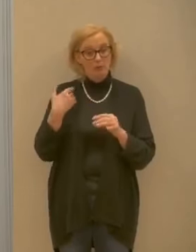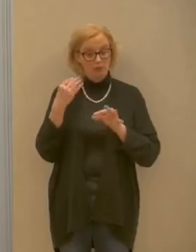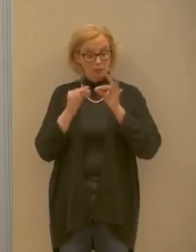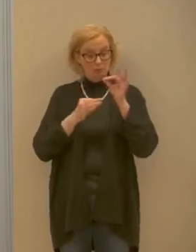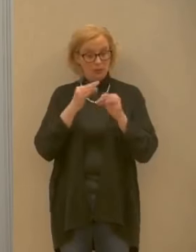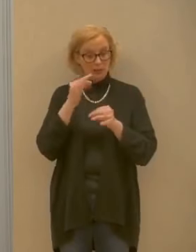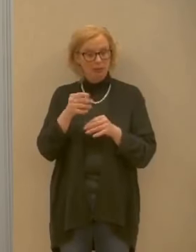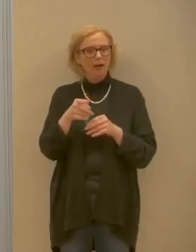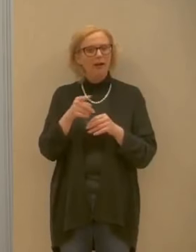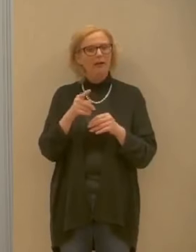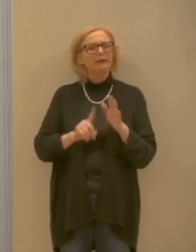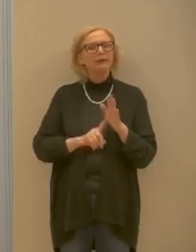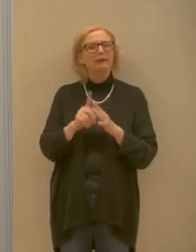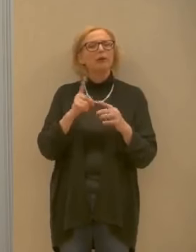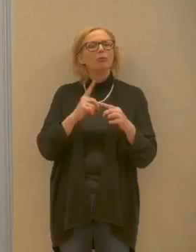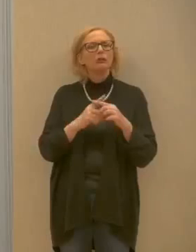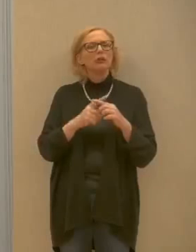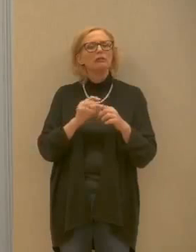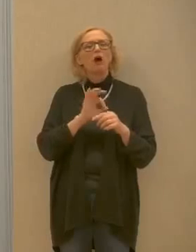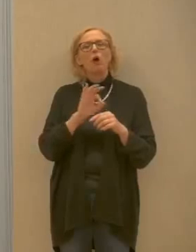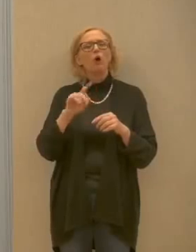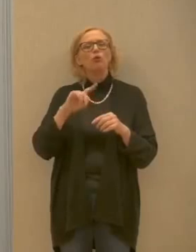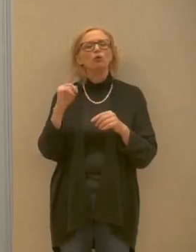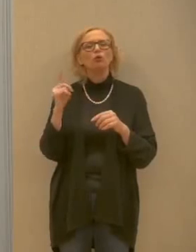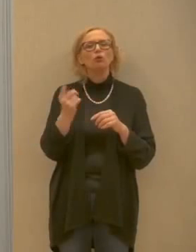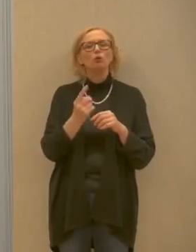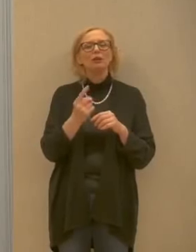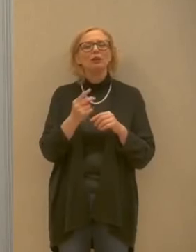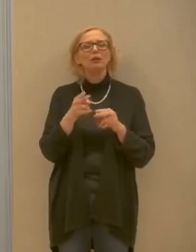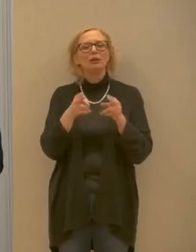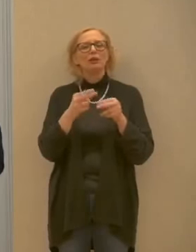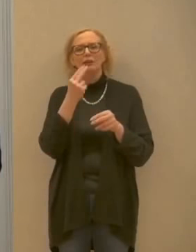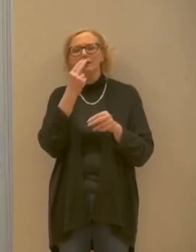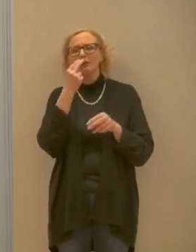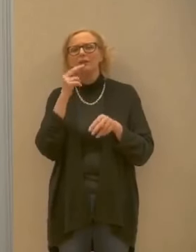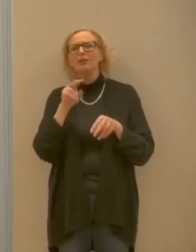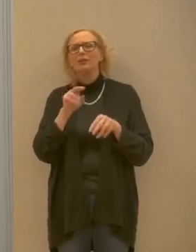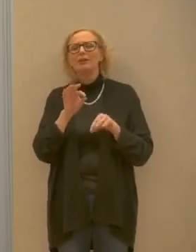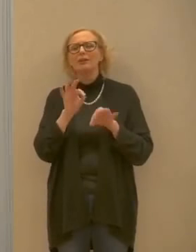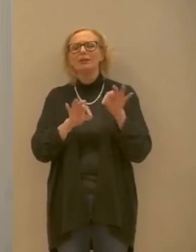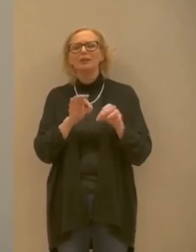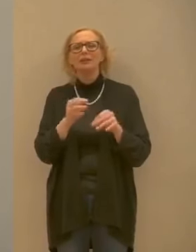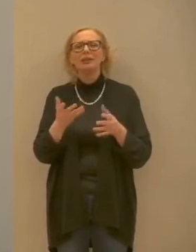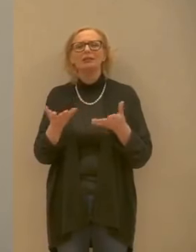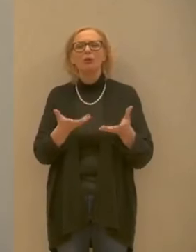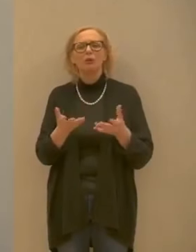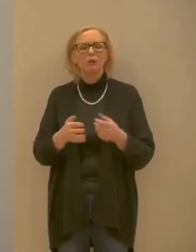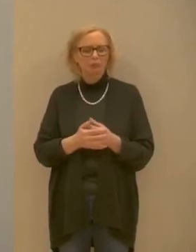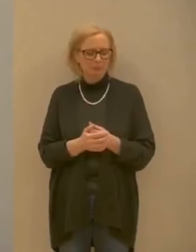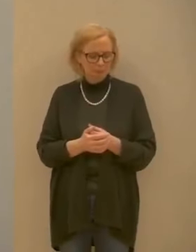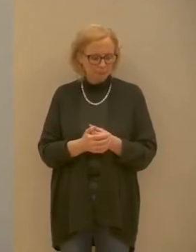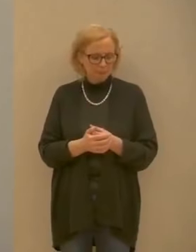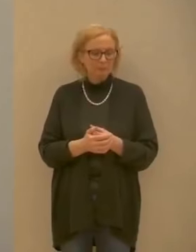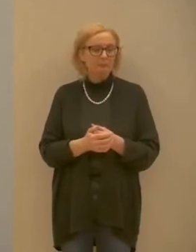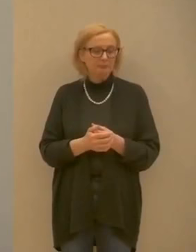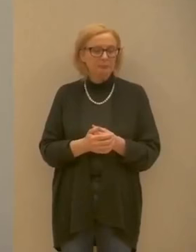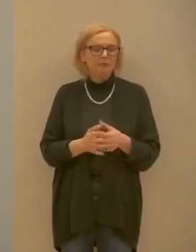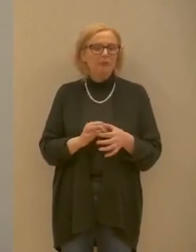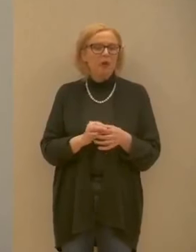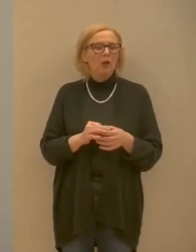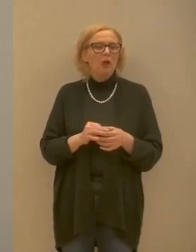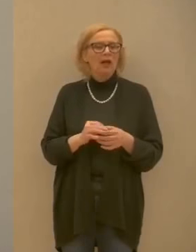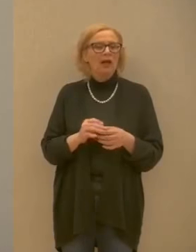positivi oppure tutti in terapia intensiva lo specifichiamo questo allora per quanto riguarda i minorenni non